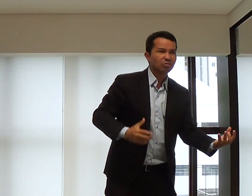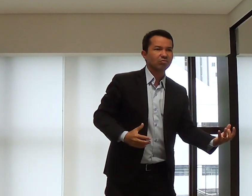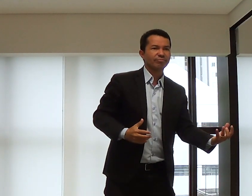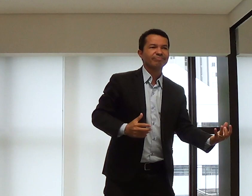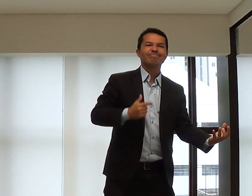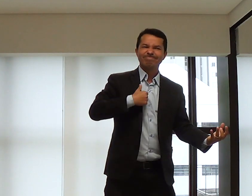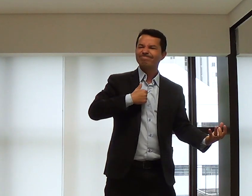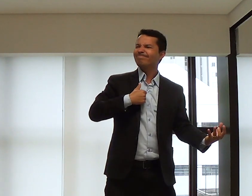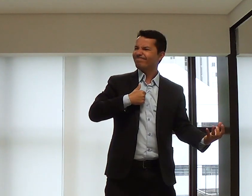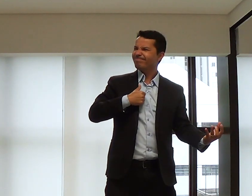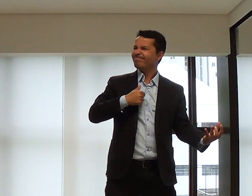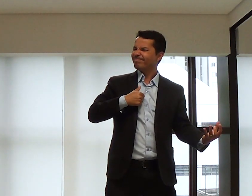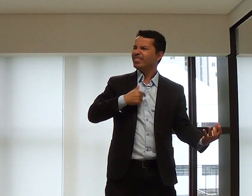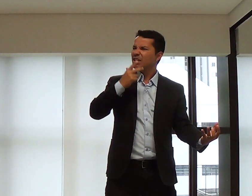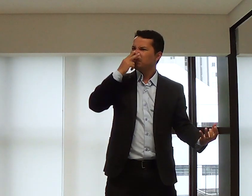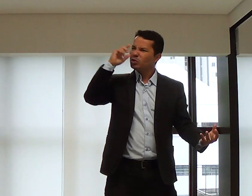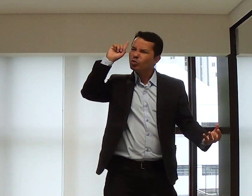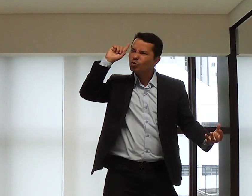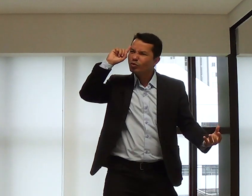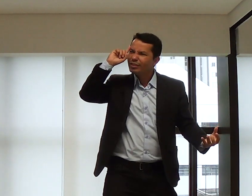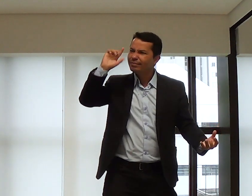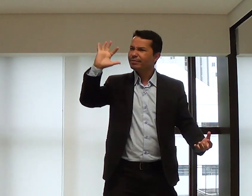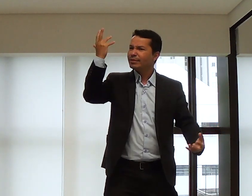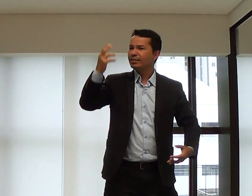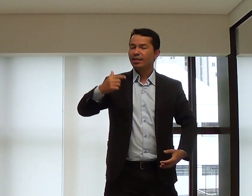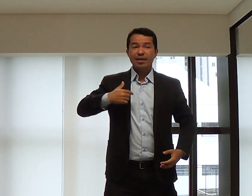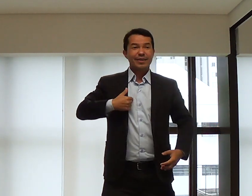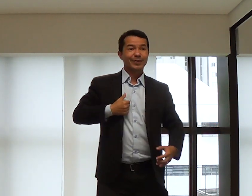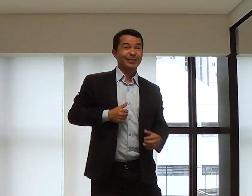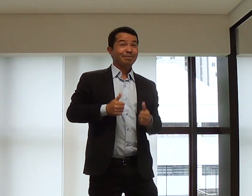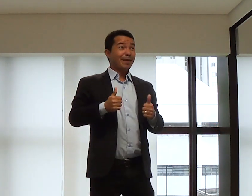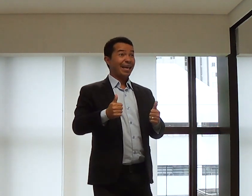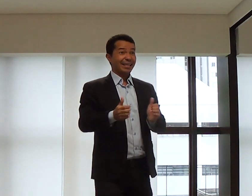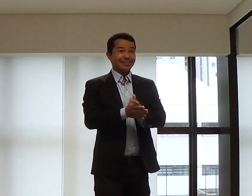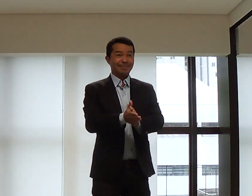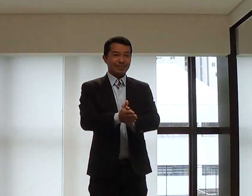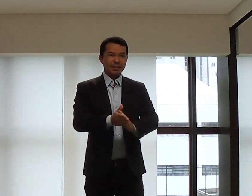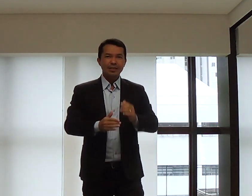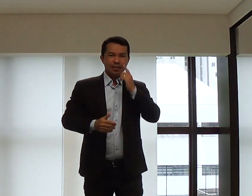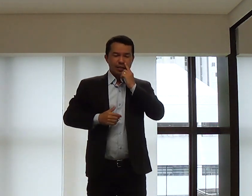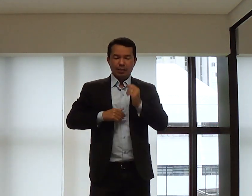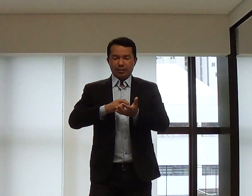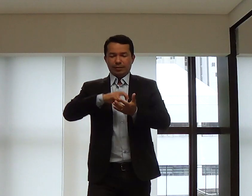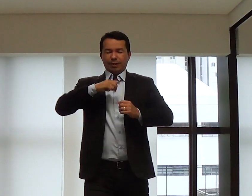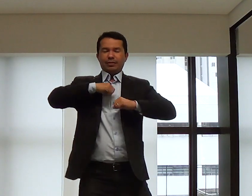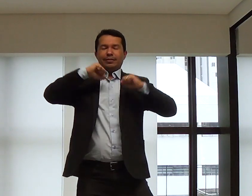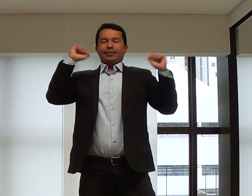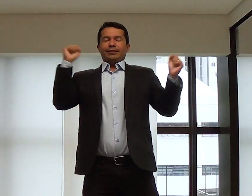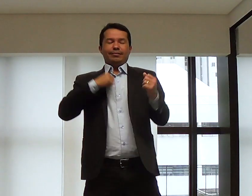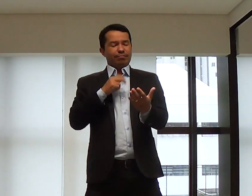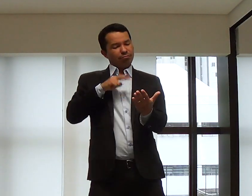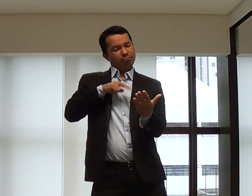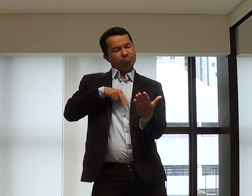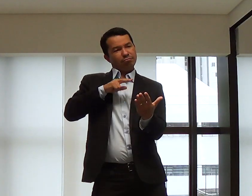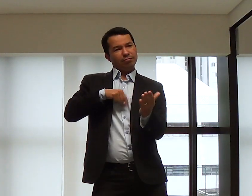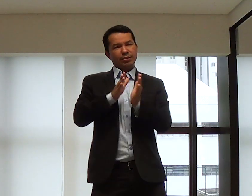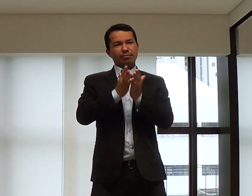eu quero Jesus, mas o pecado te manipula e te domina. Isso acontece todos os dias. Sim, isso